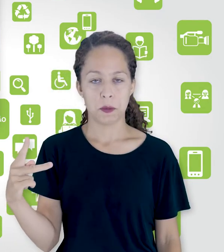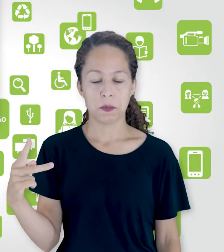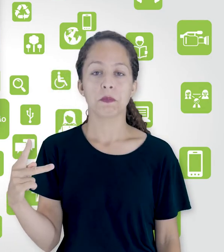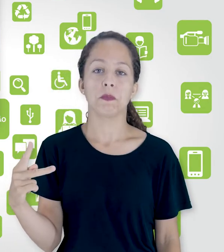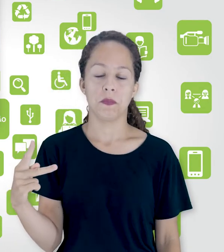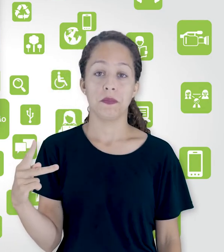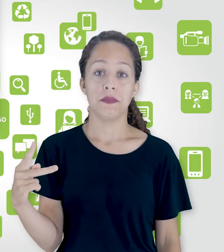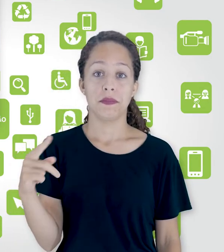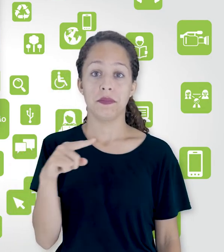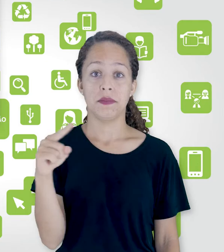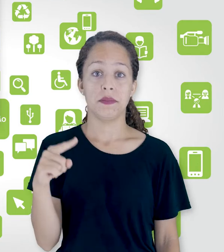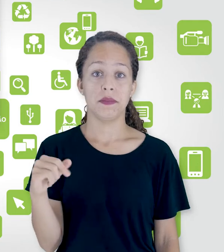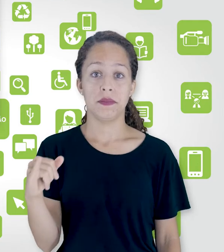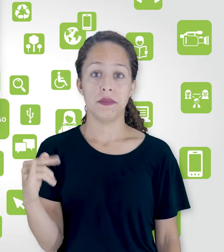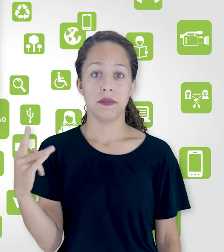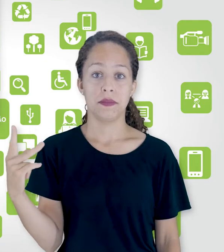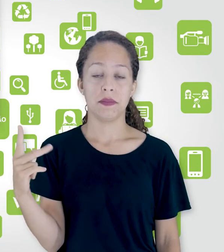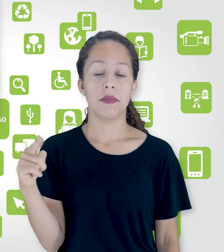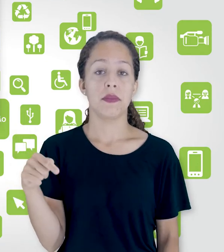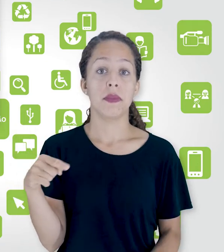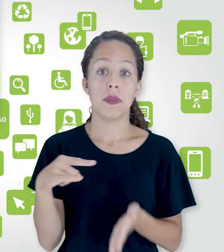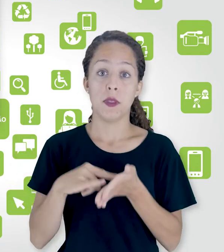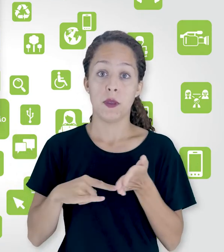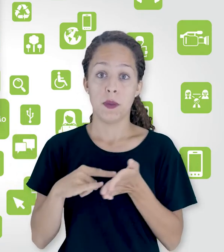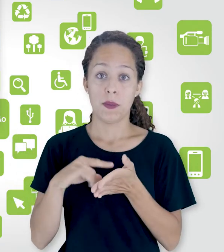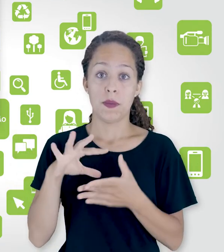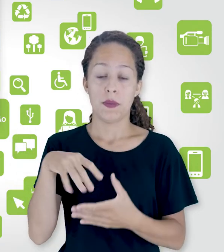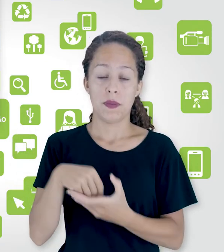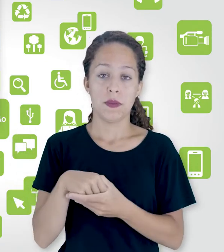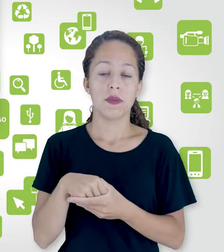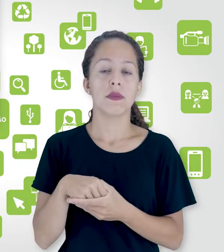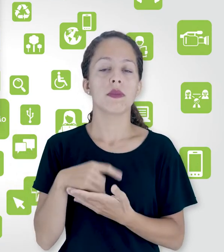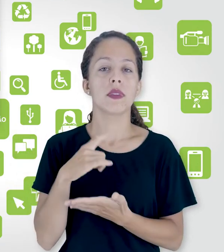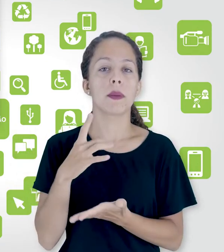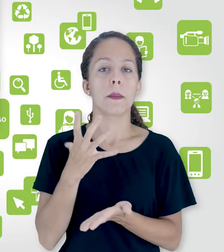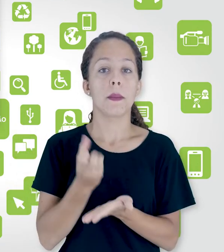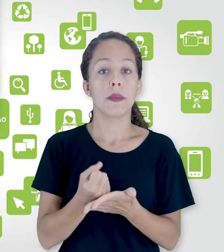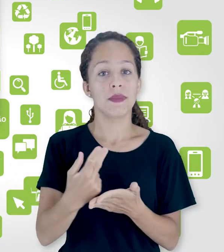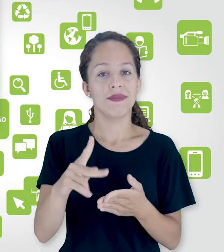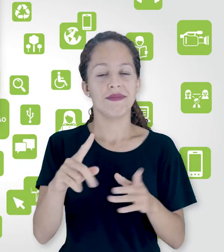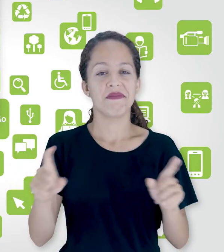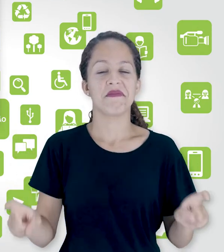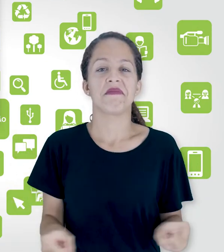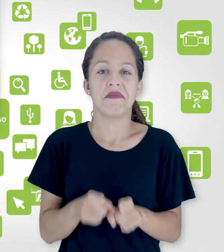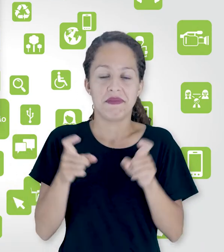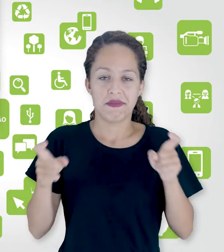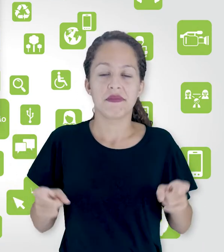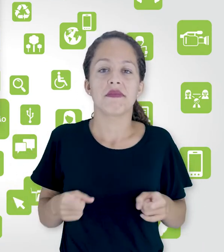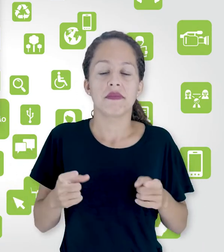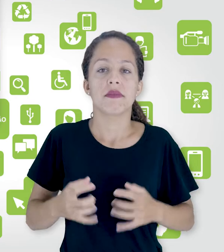mbz. É um arquivo que ele vai baixar para o seu computador. E aí,